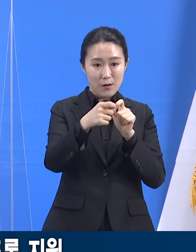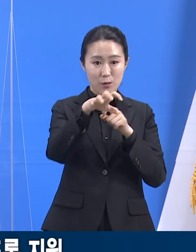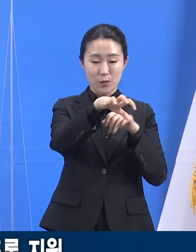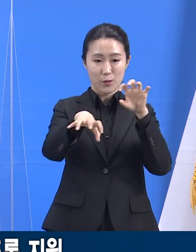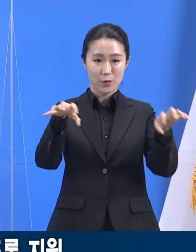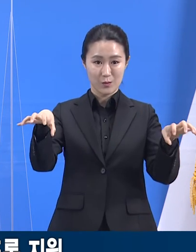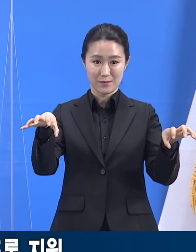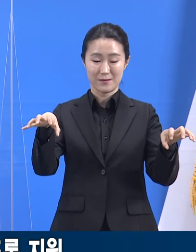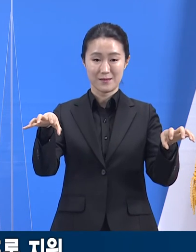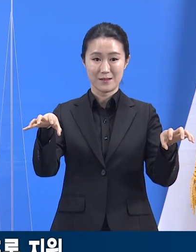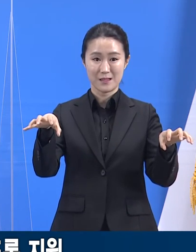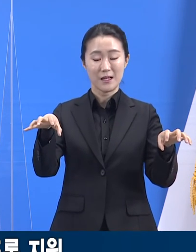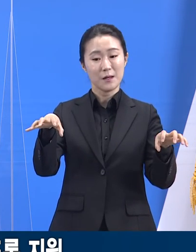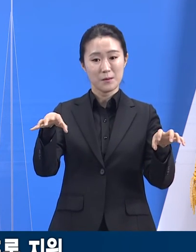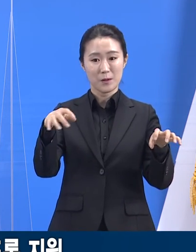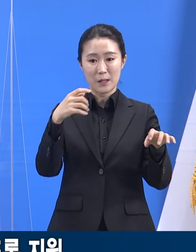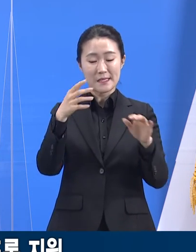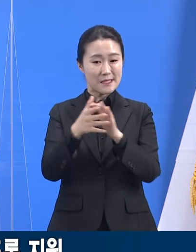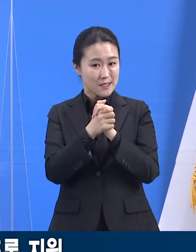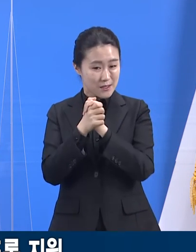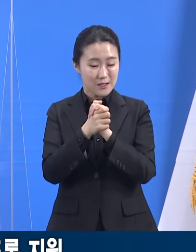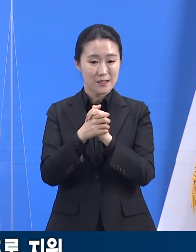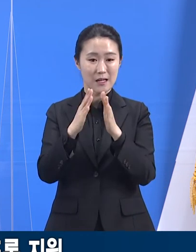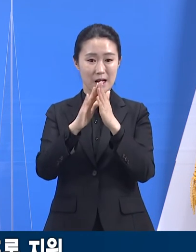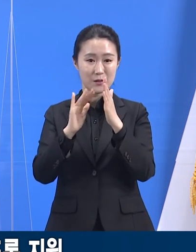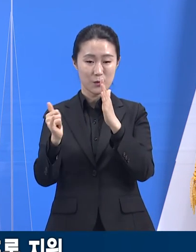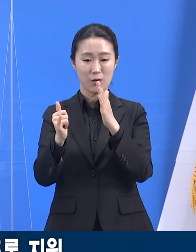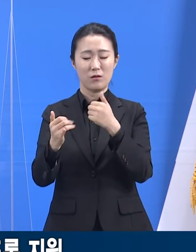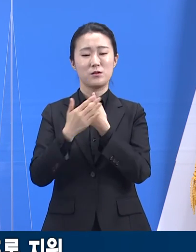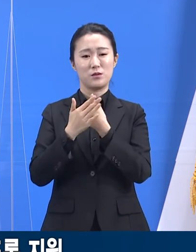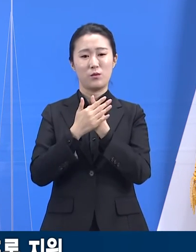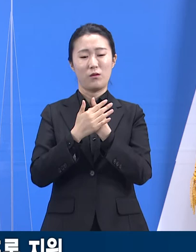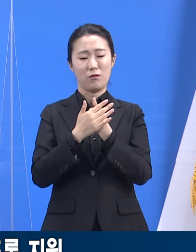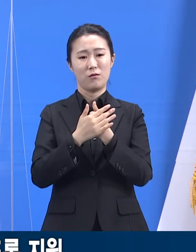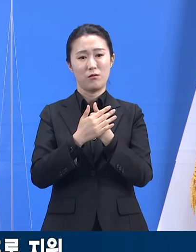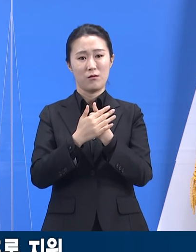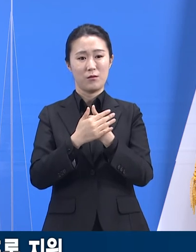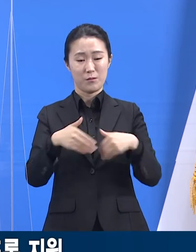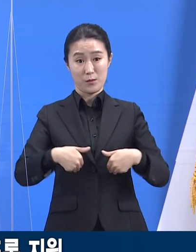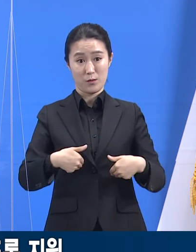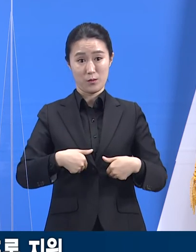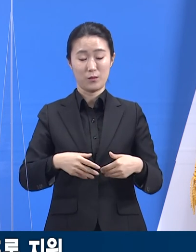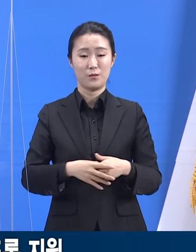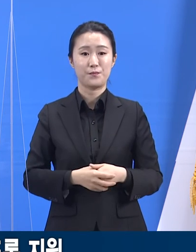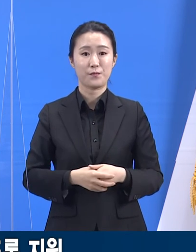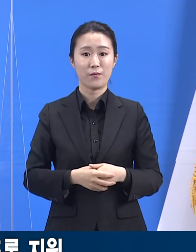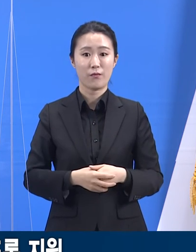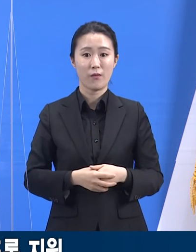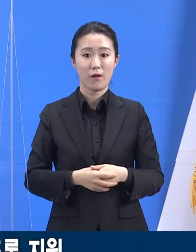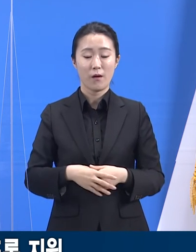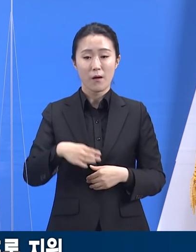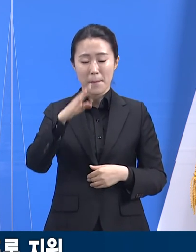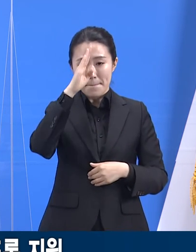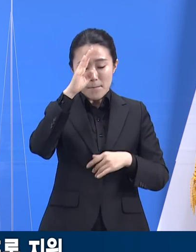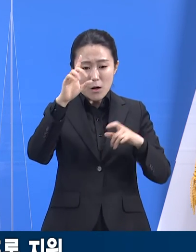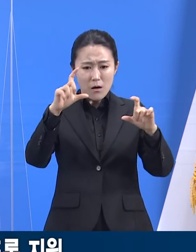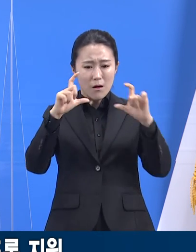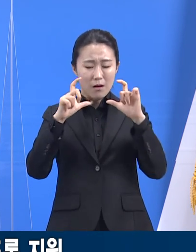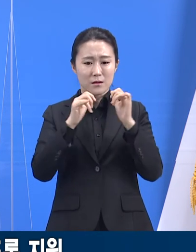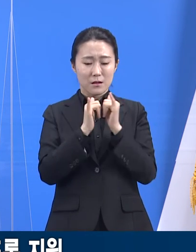고의로 전파하는 경우는 없습니다. 감염된 사람을 가해자와 피해자의 프레임 속에서 바라봐선 안 됩니다.